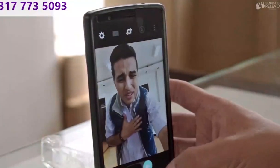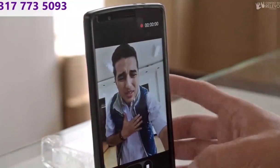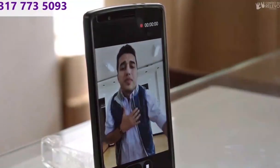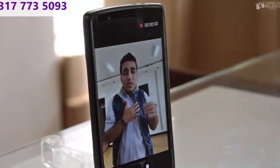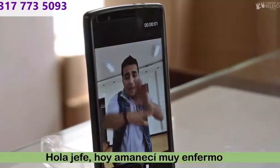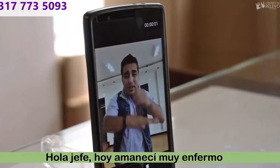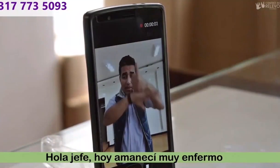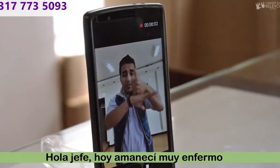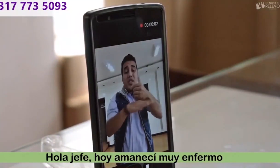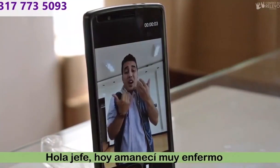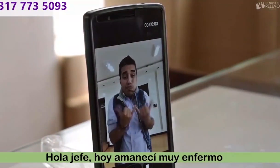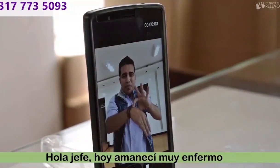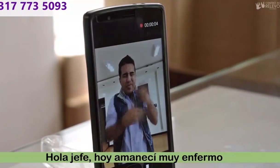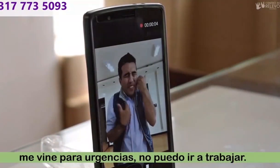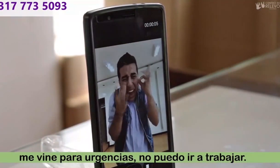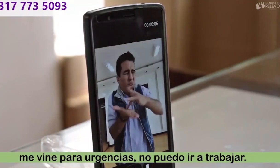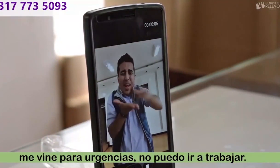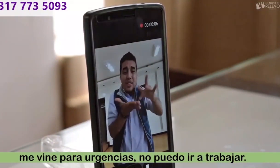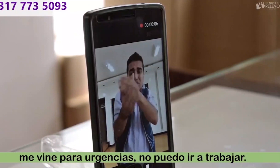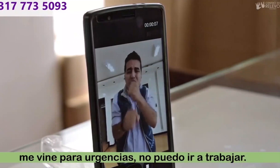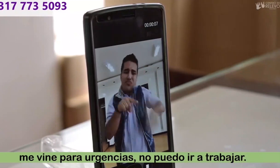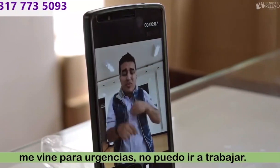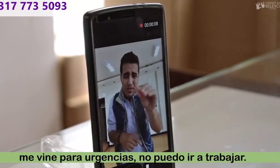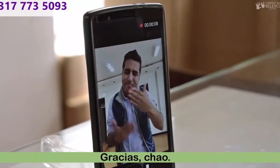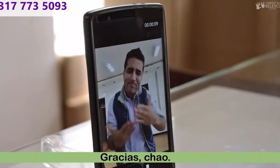hola jefe hoy amanecí muy enfermo